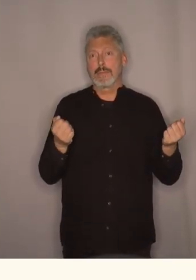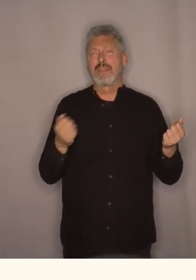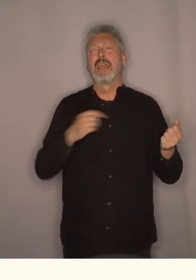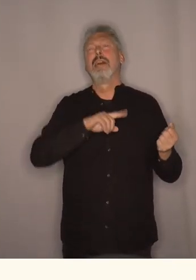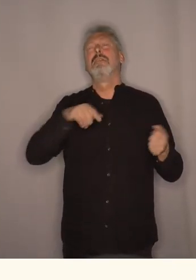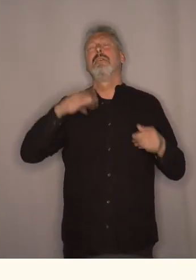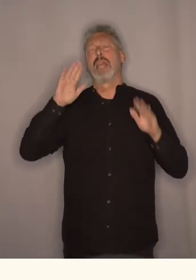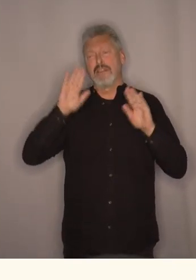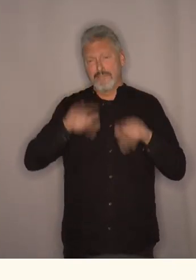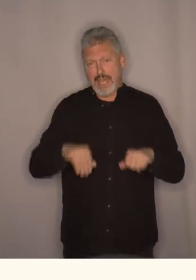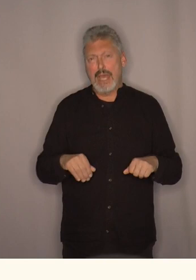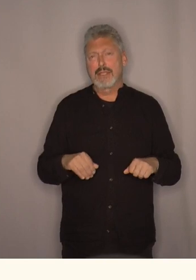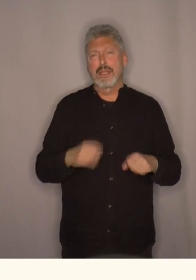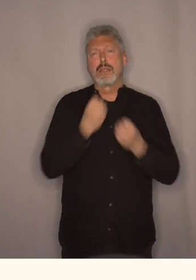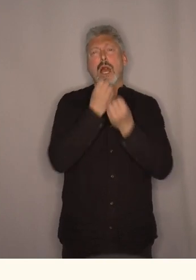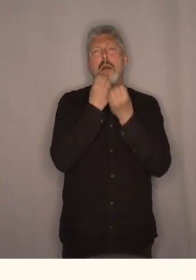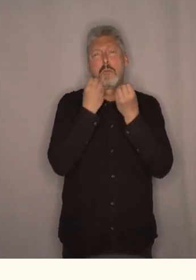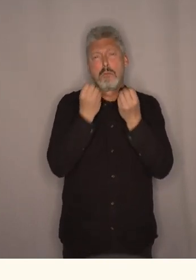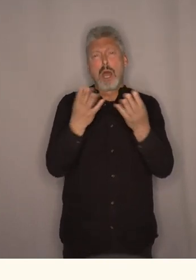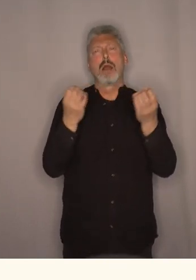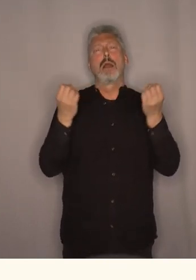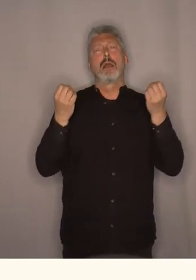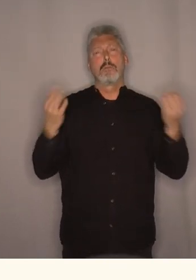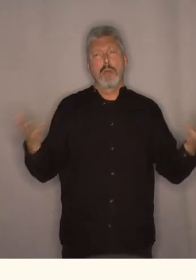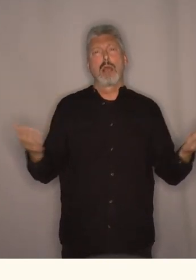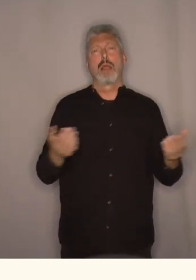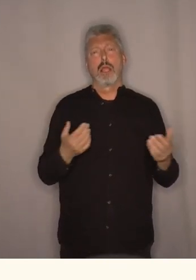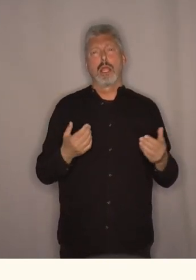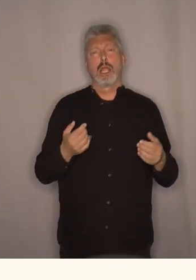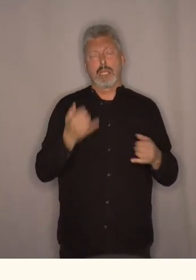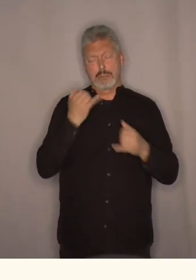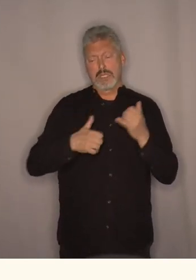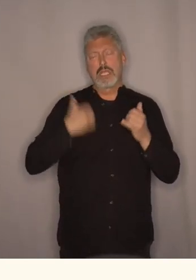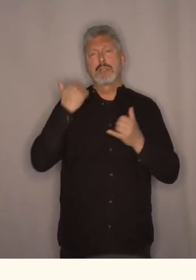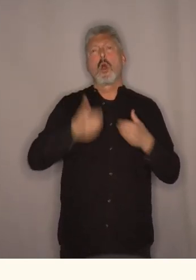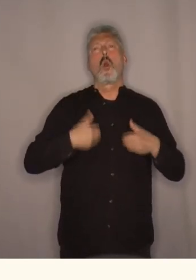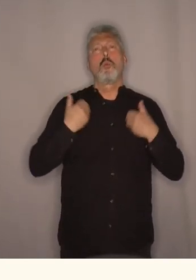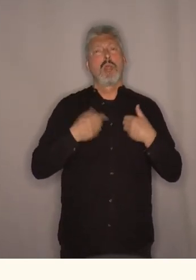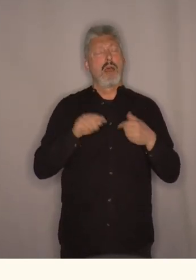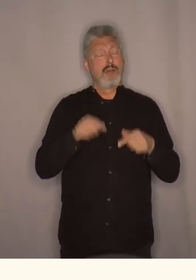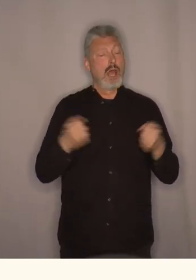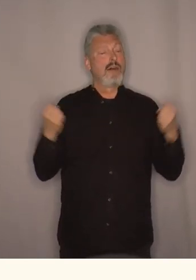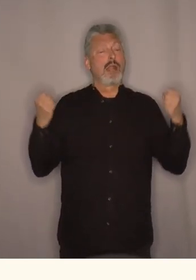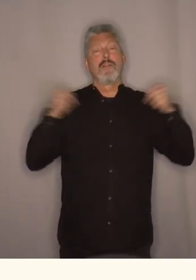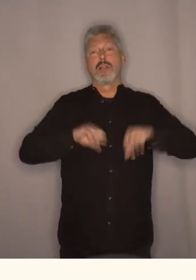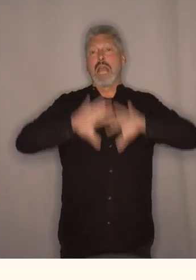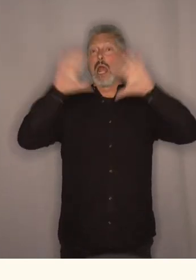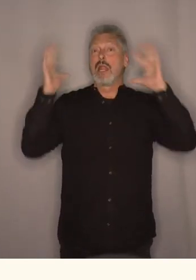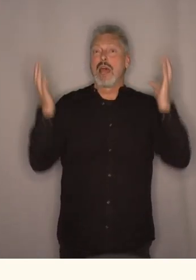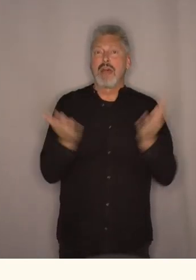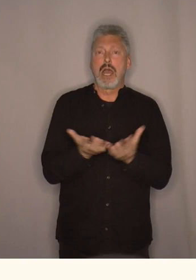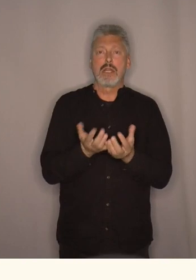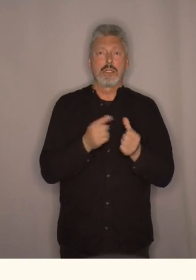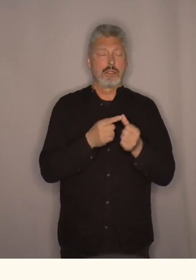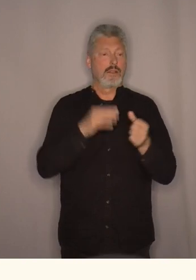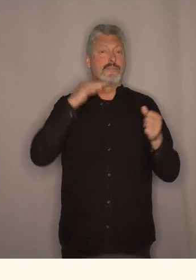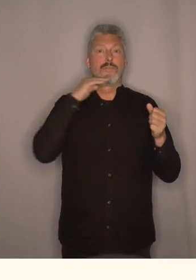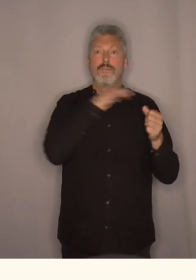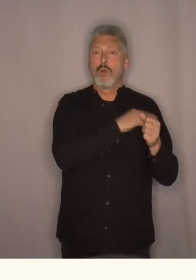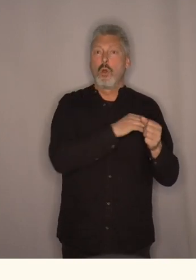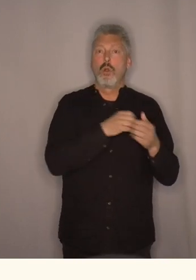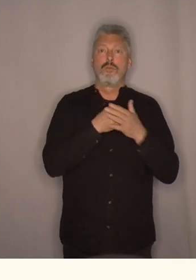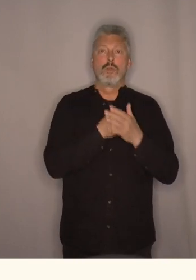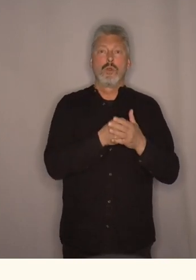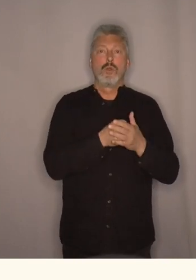Vi vet at det er mange som har opplevd det siste året som vanskelig i hele verden. Det er folk som har vært